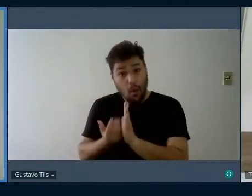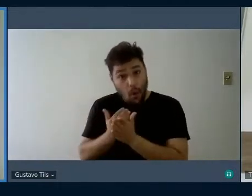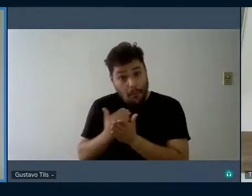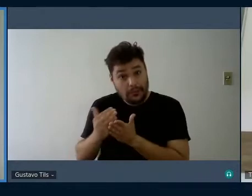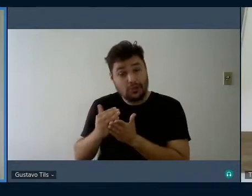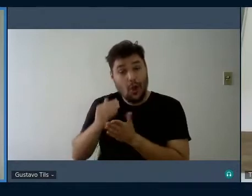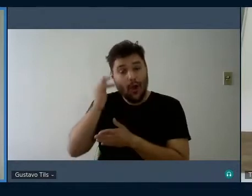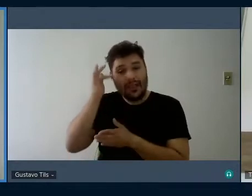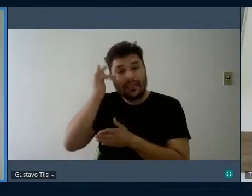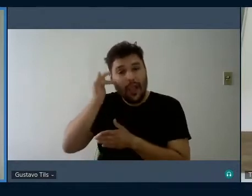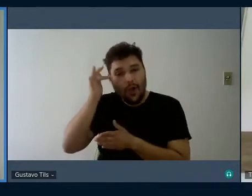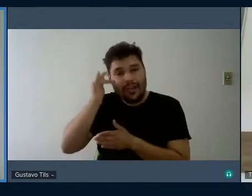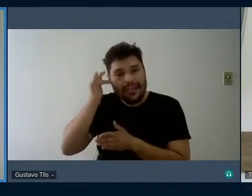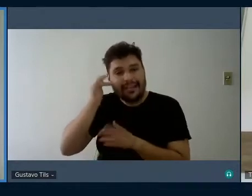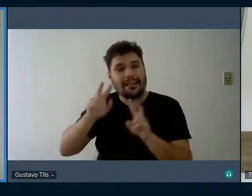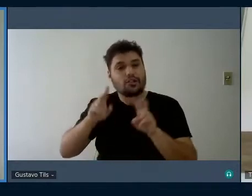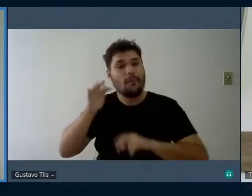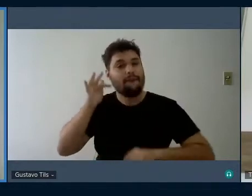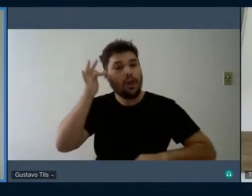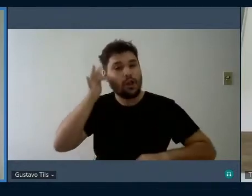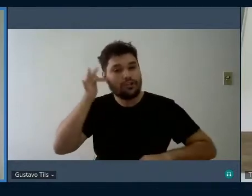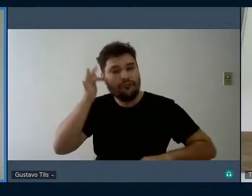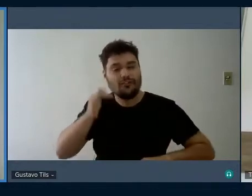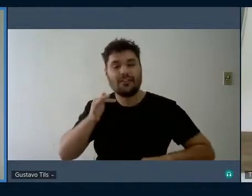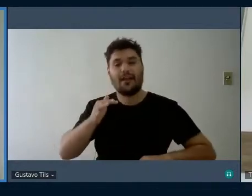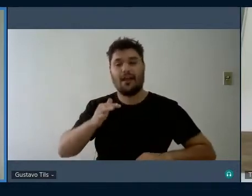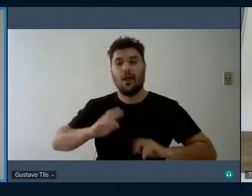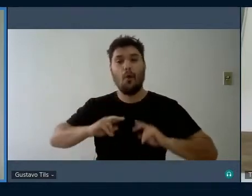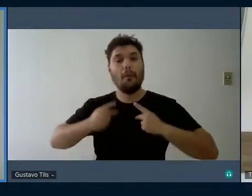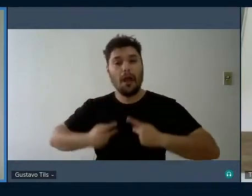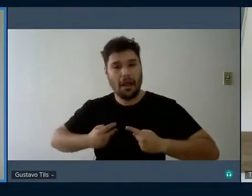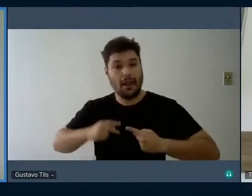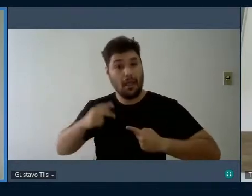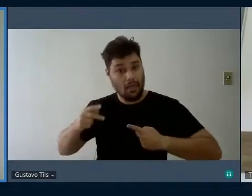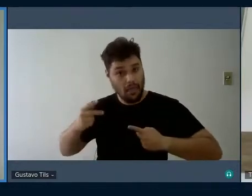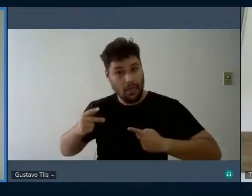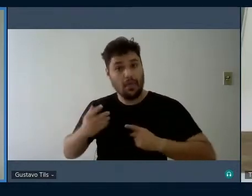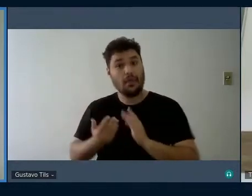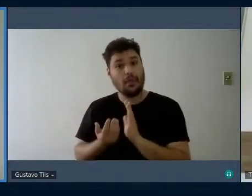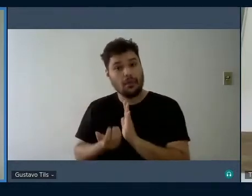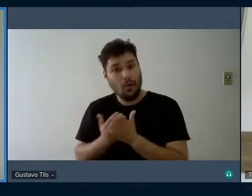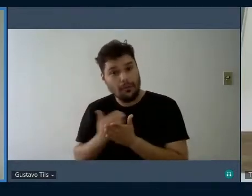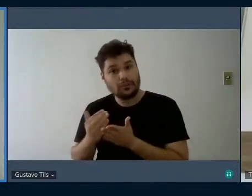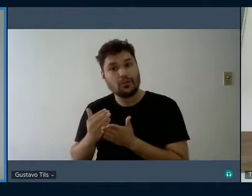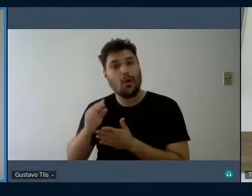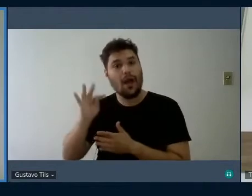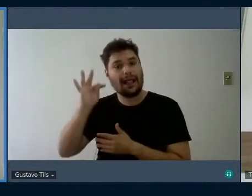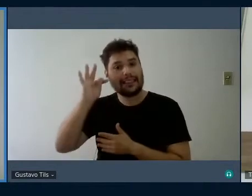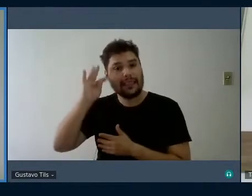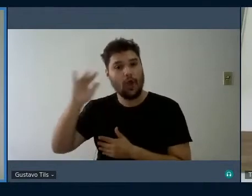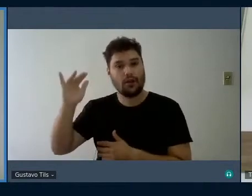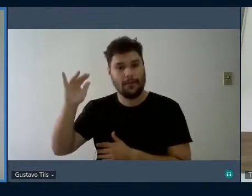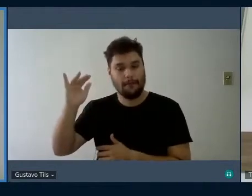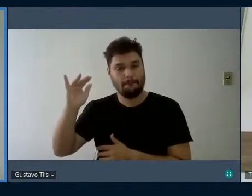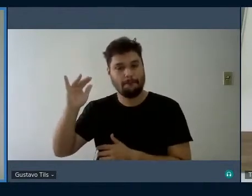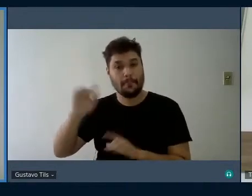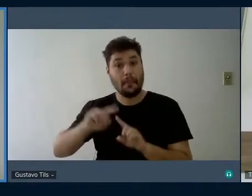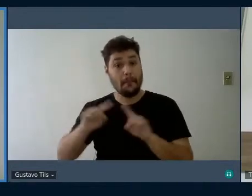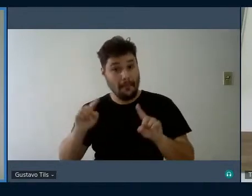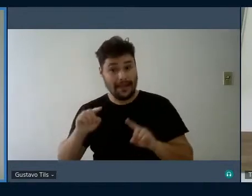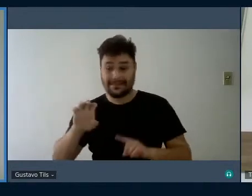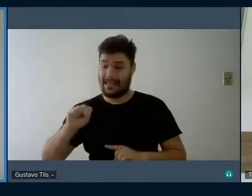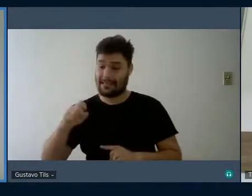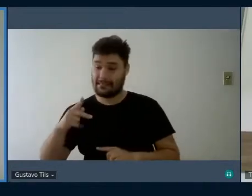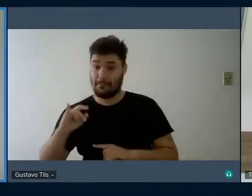filosófica, mas é o espinosa que desenvolve essa filosofia com uma base substancialista de